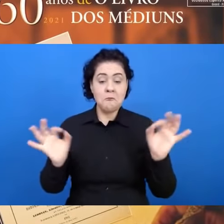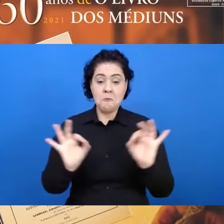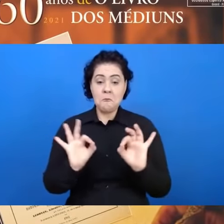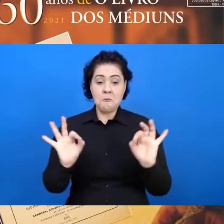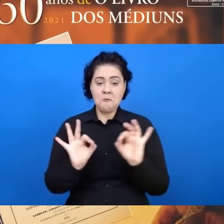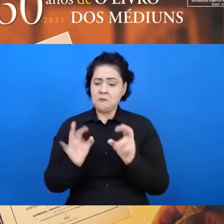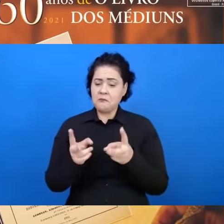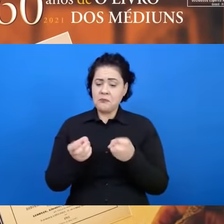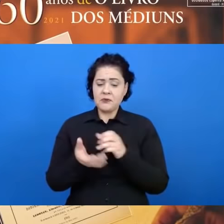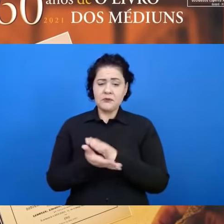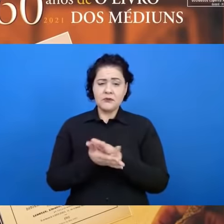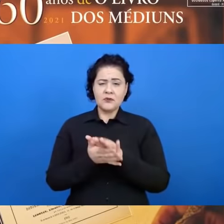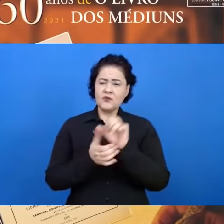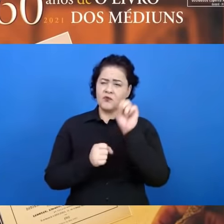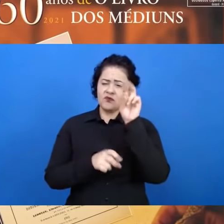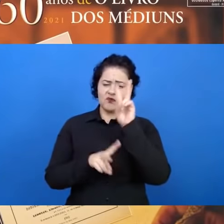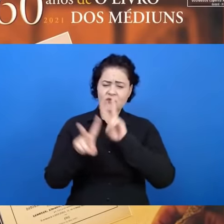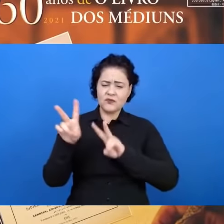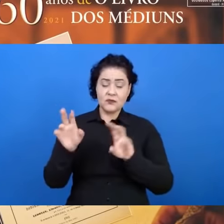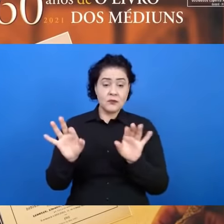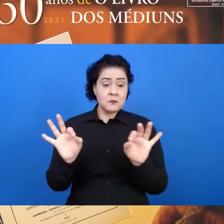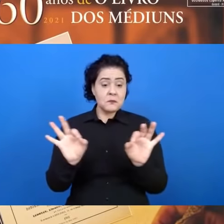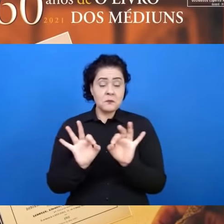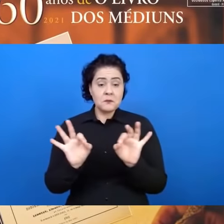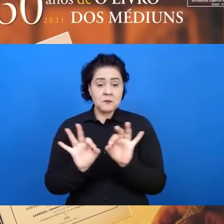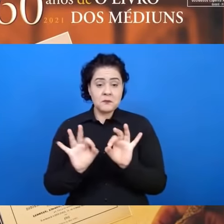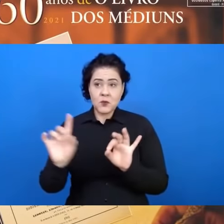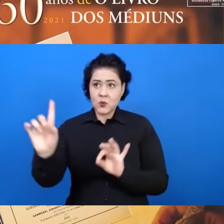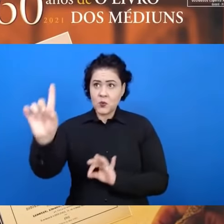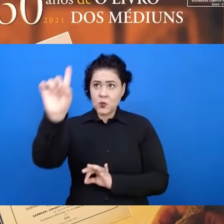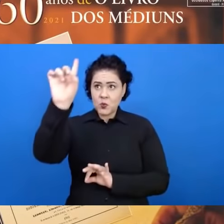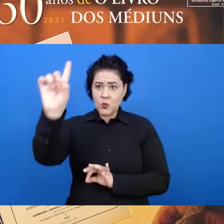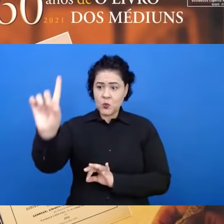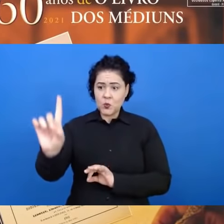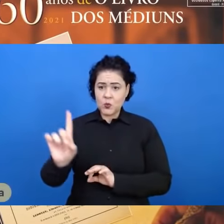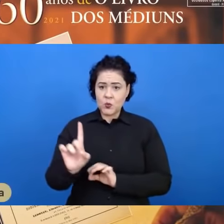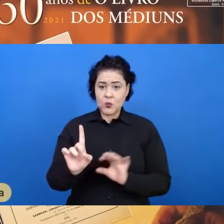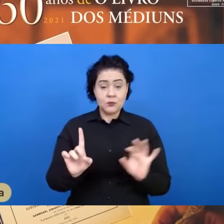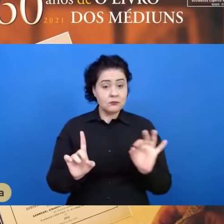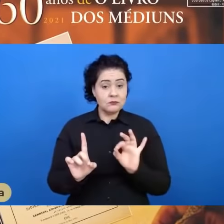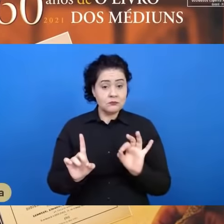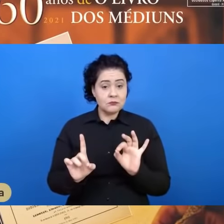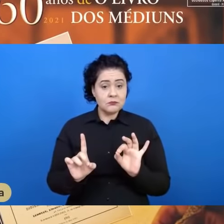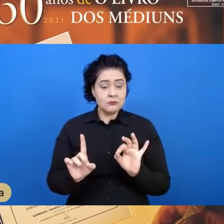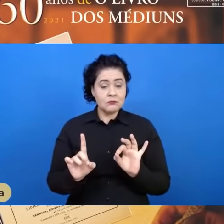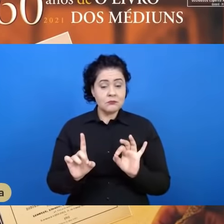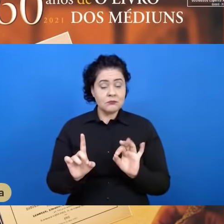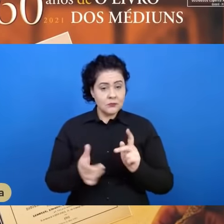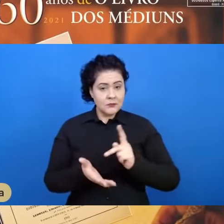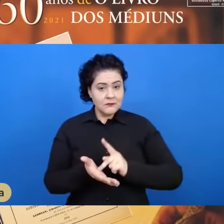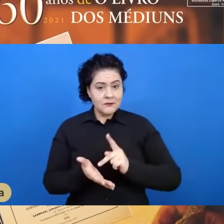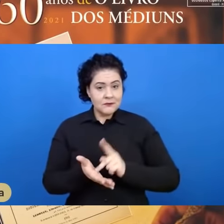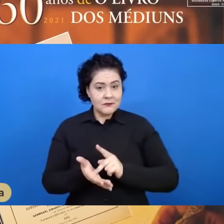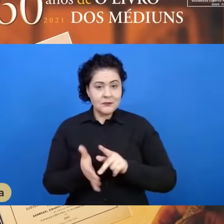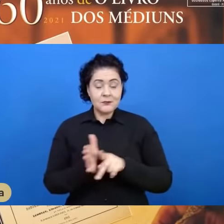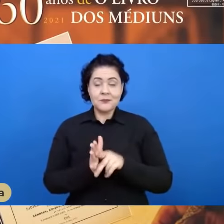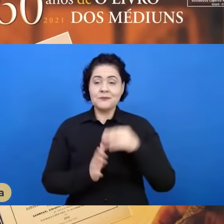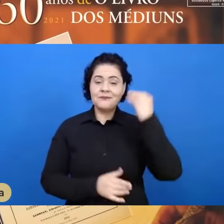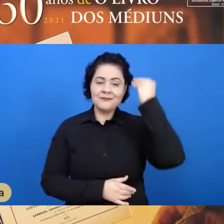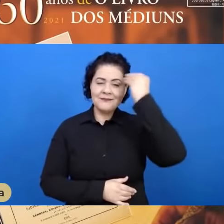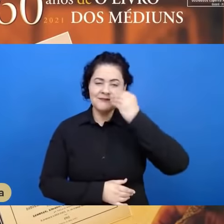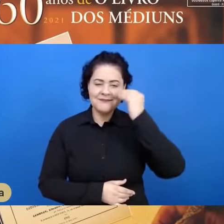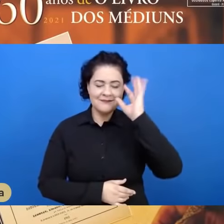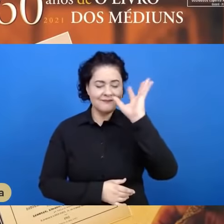não conseguiam visualizar aquele homem, mostrando-nos que, de fato, era uma visão, uma experiência